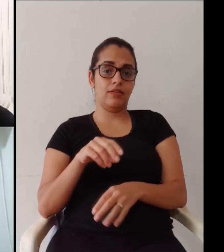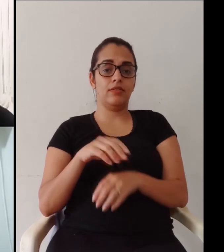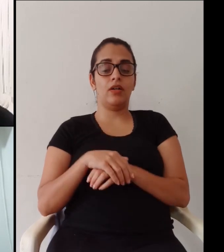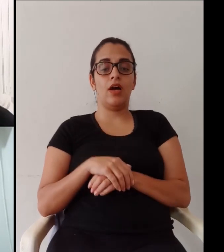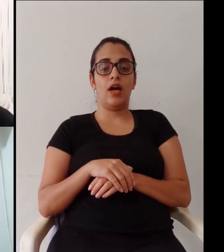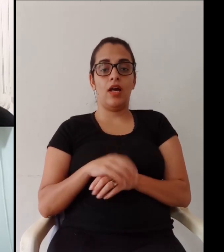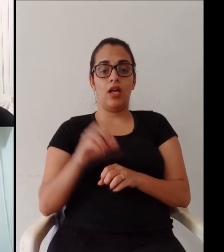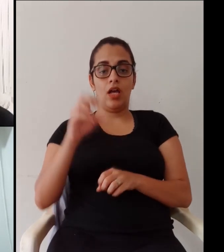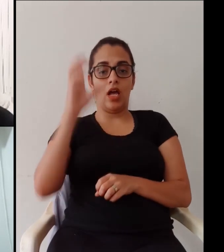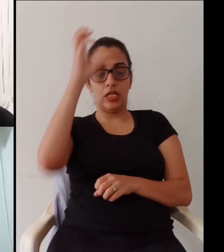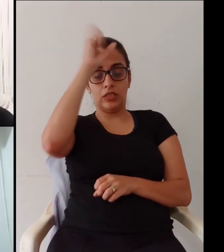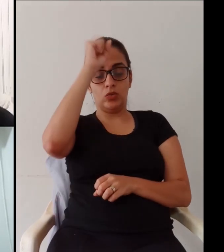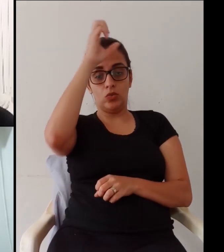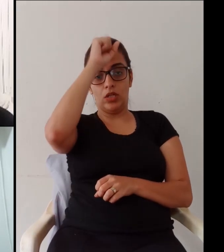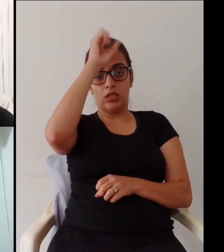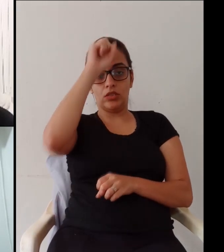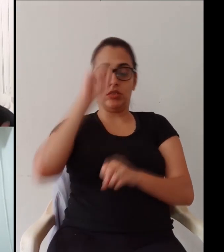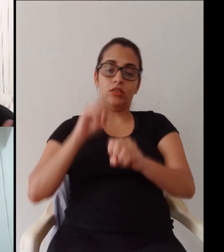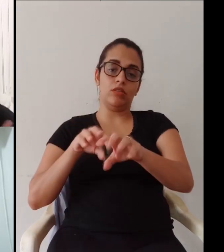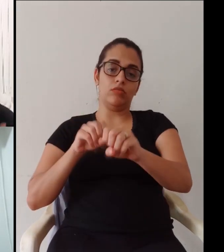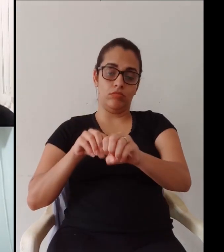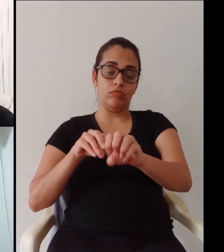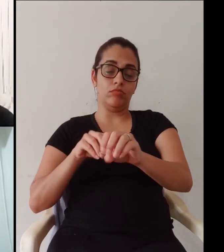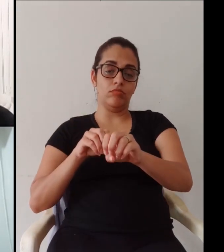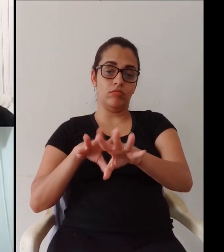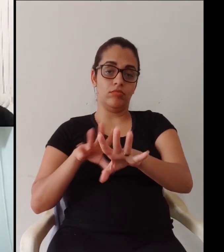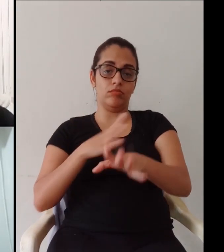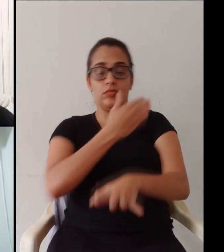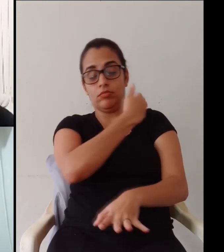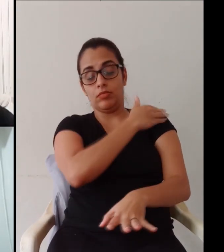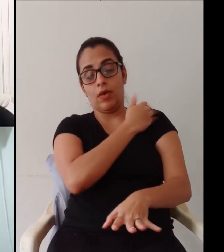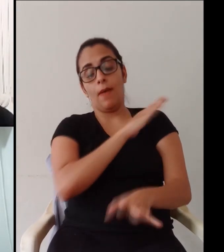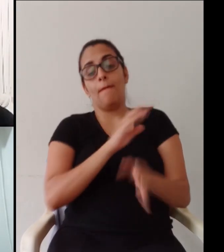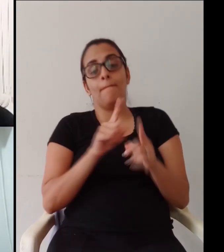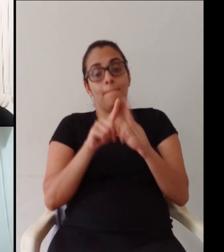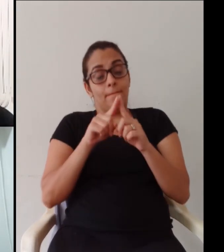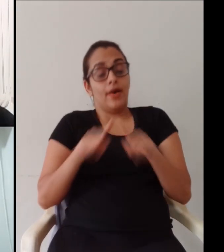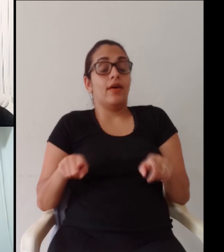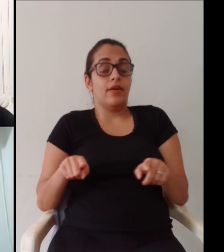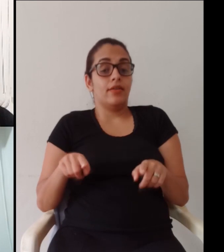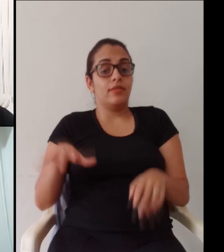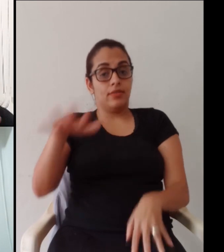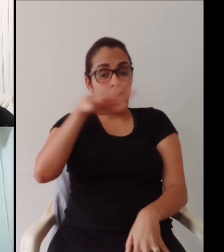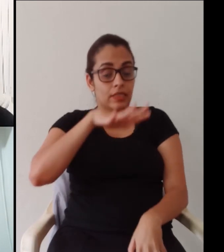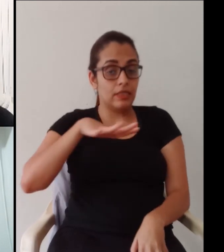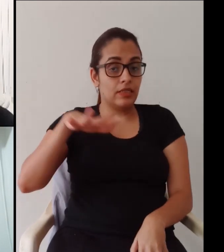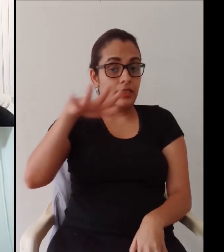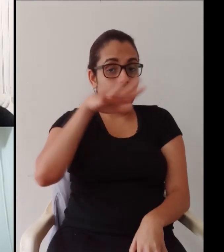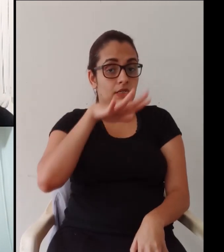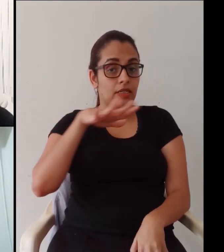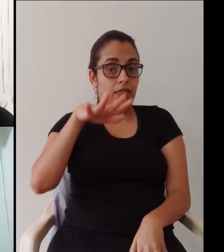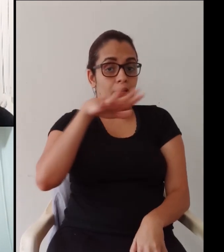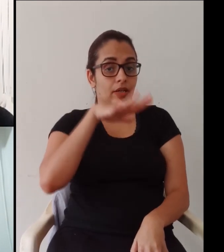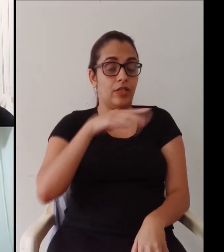que deposita conhecimento para o aluno é algo que todas as tendências educacionais